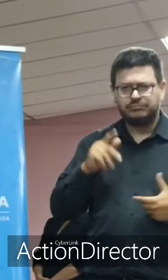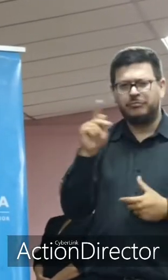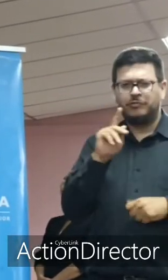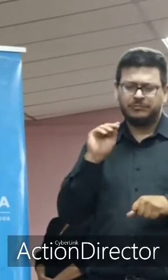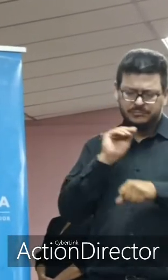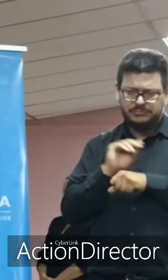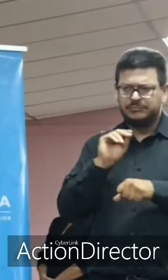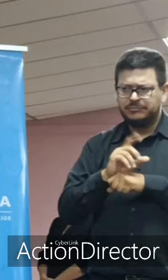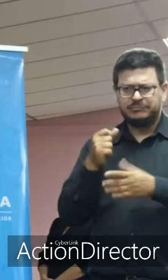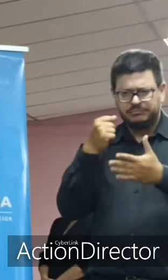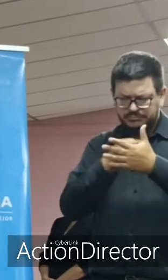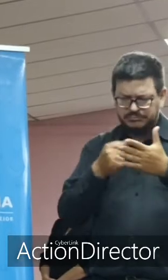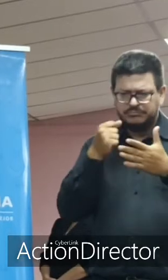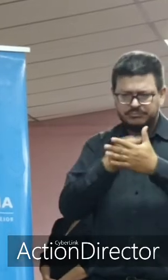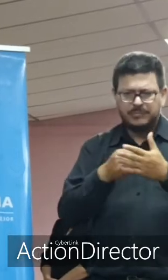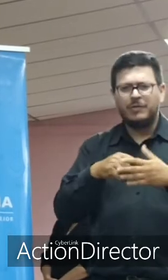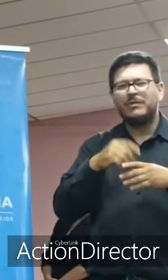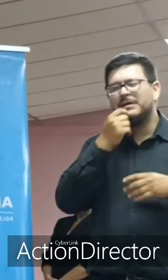cualquier